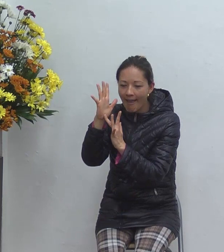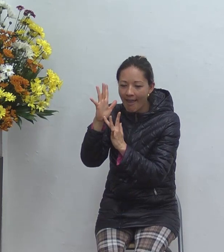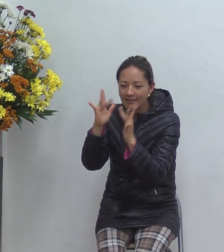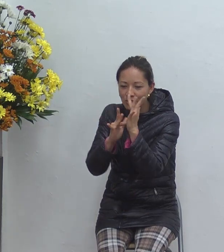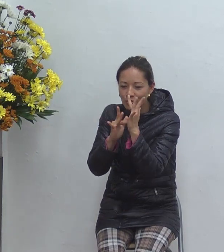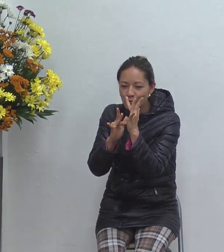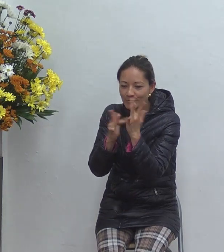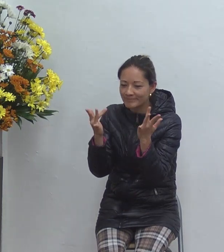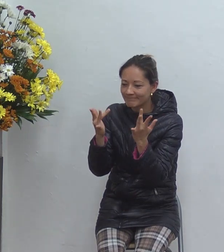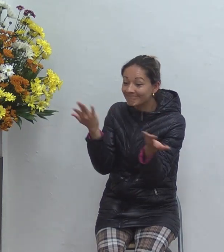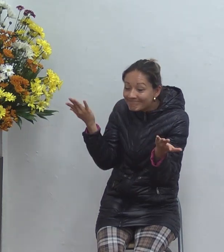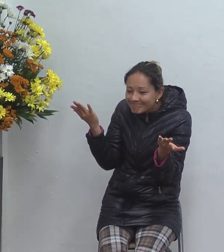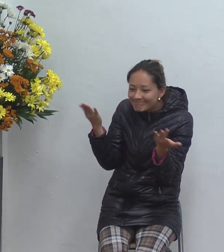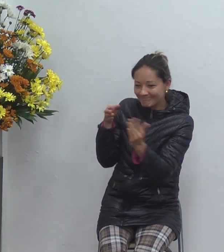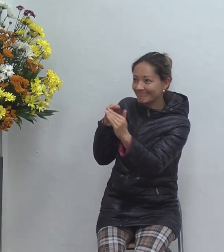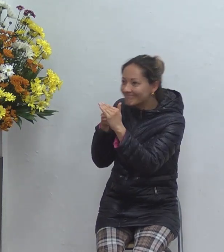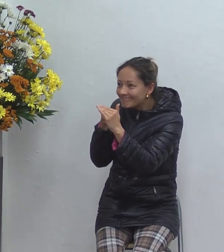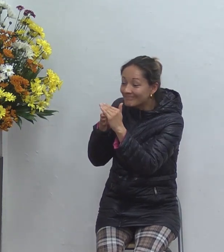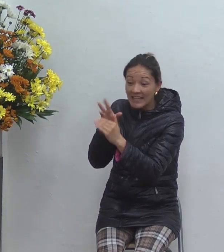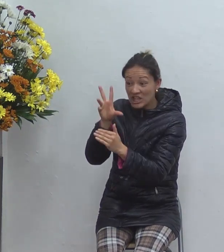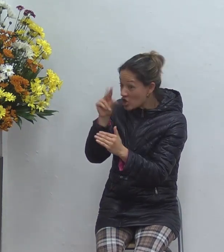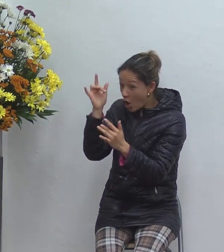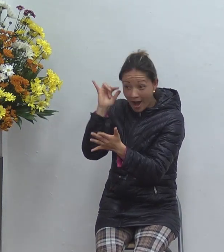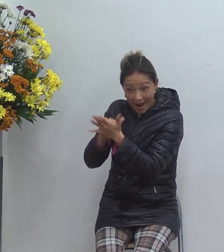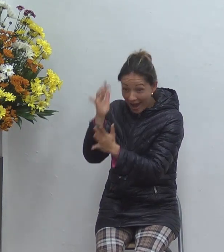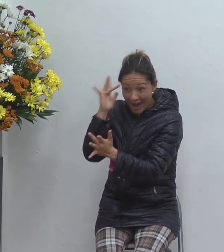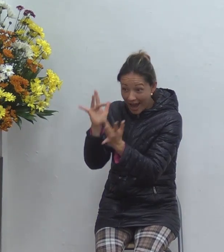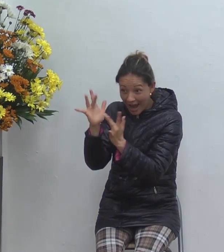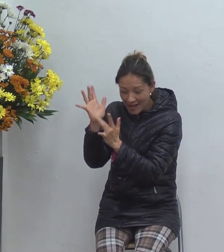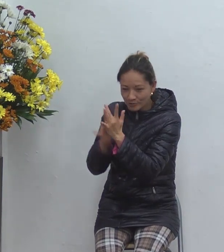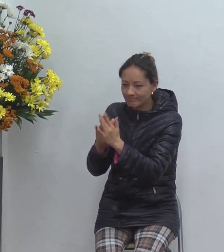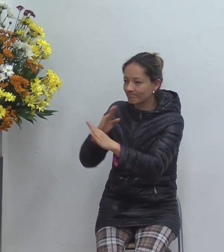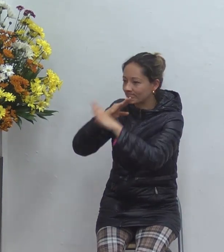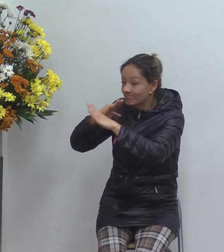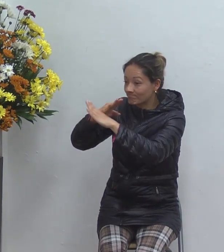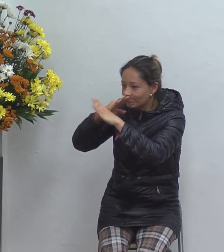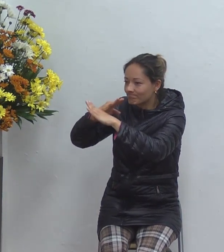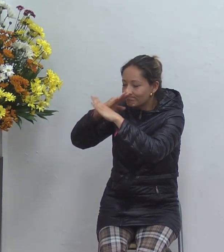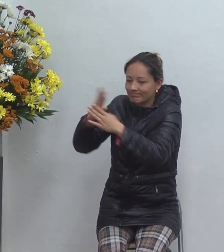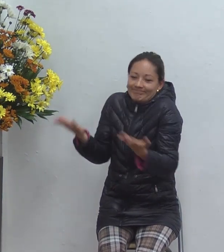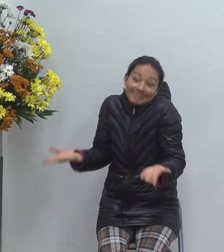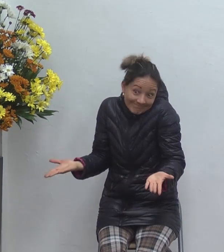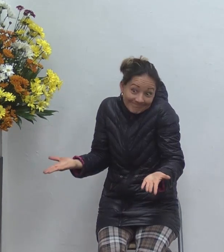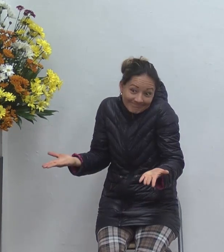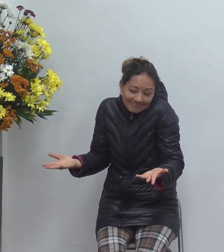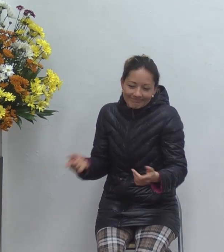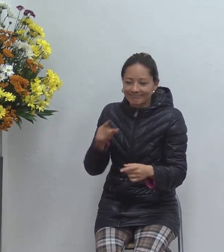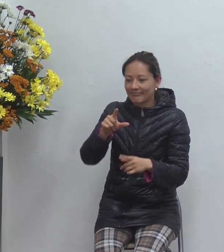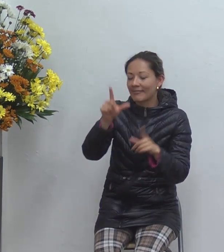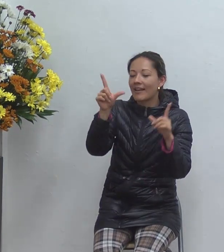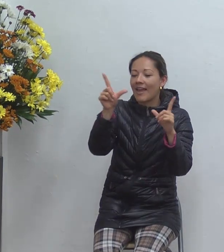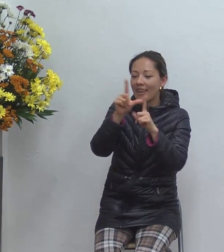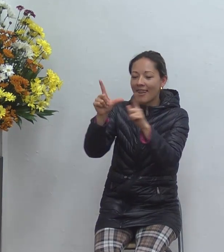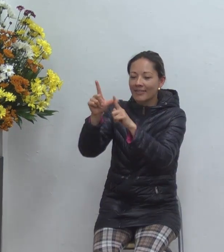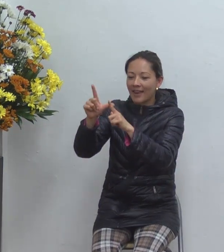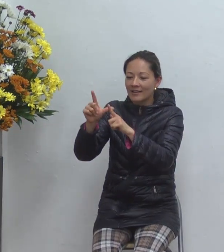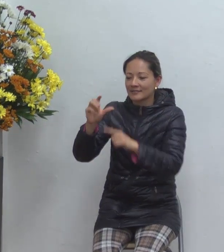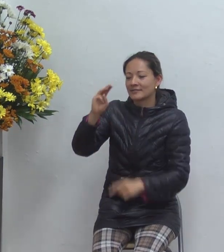Jesús y póngalas en mayúscula mayúscula sostenida Jesús porque si no es por el hijo usted no tiene